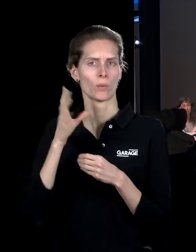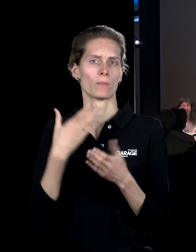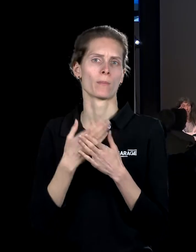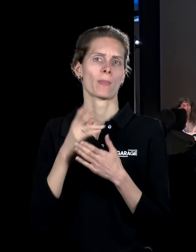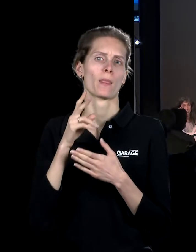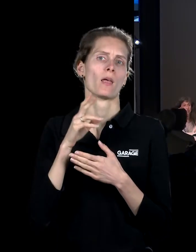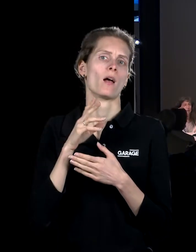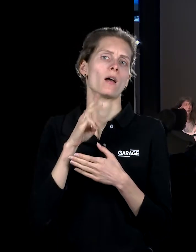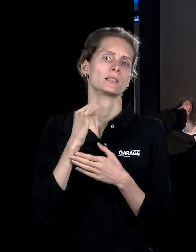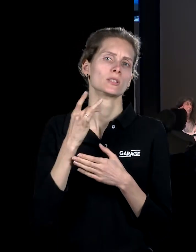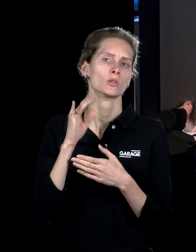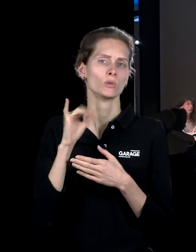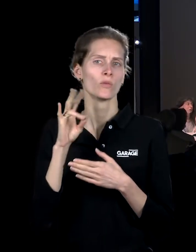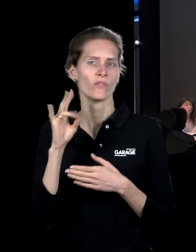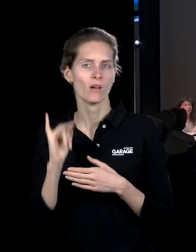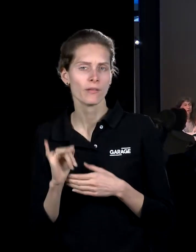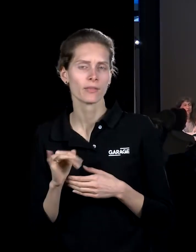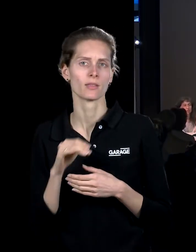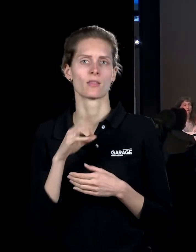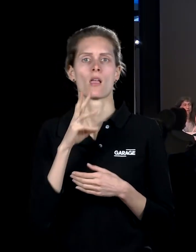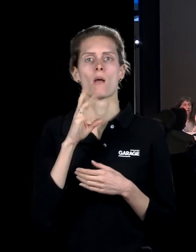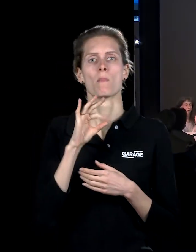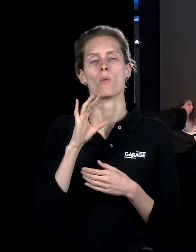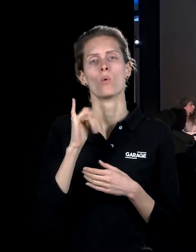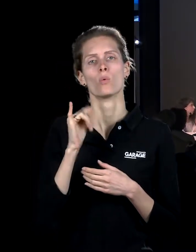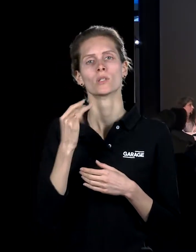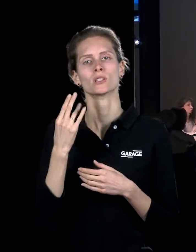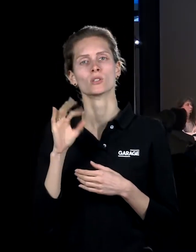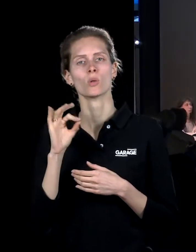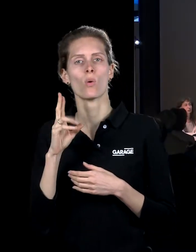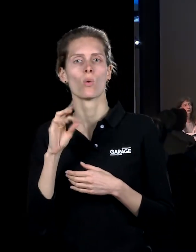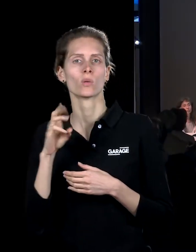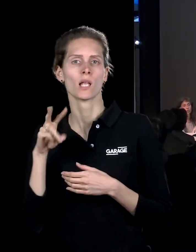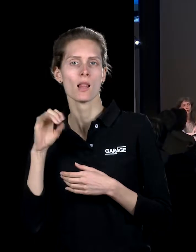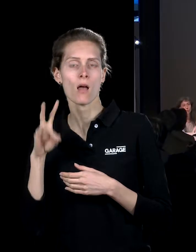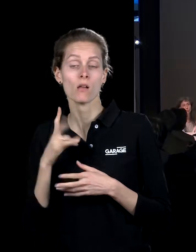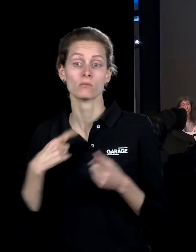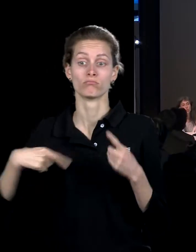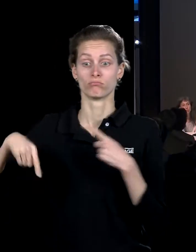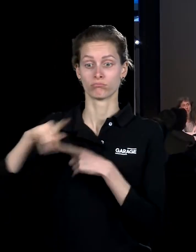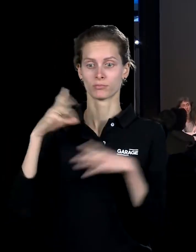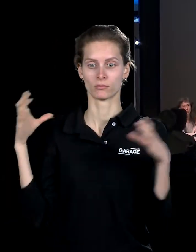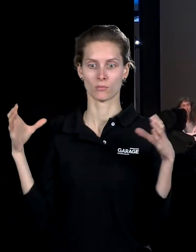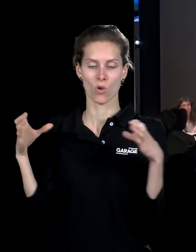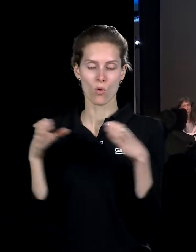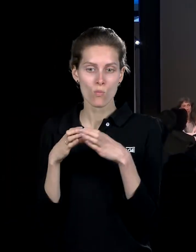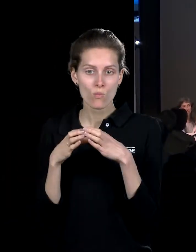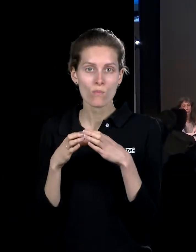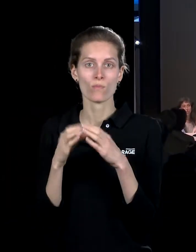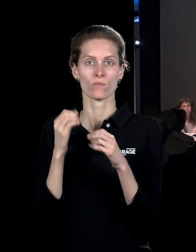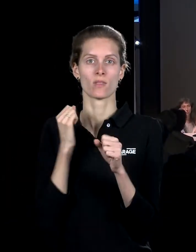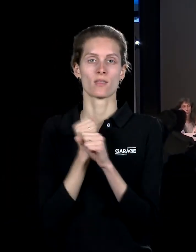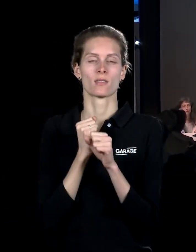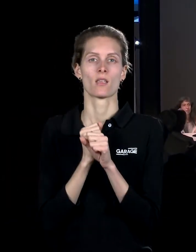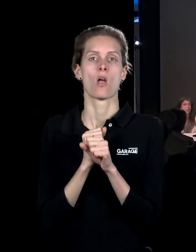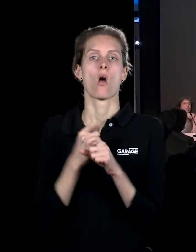Гелик, это рекретирование, это Мориусе Каталана образует общество освобождённого времени, не свободного времени, а